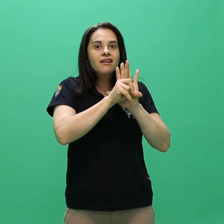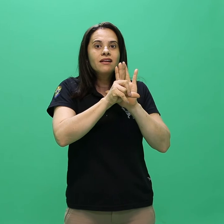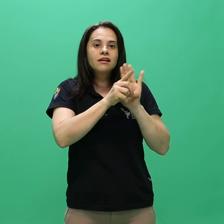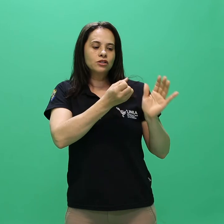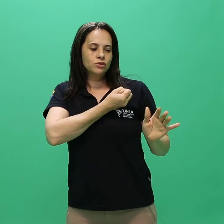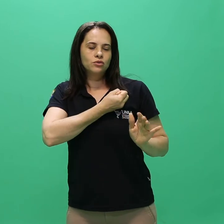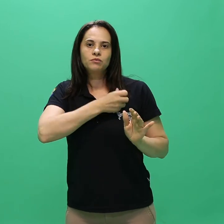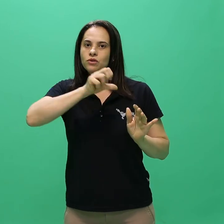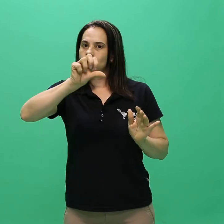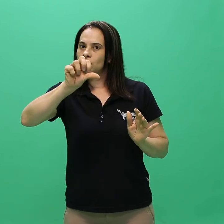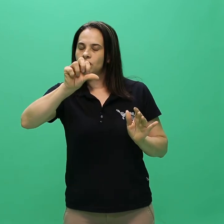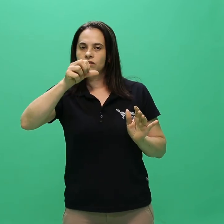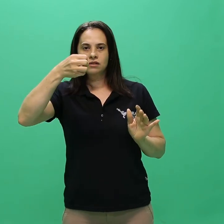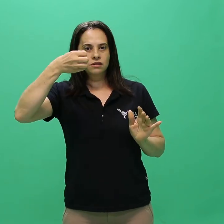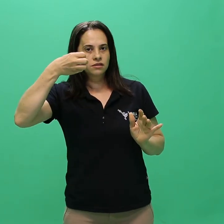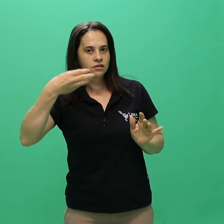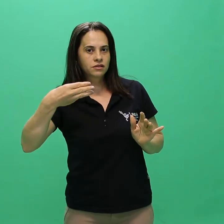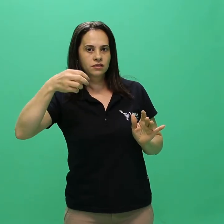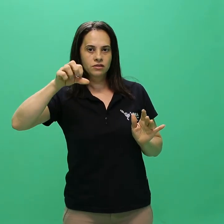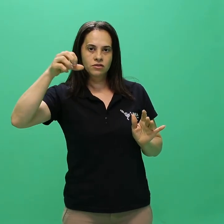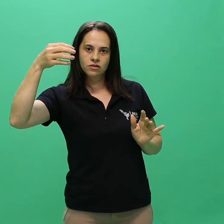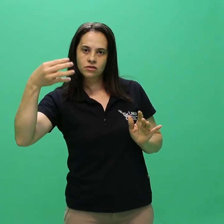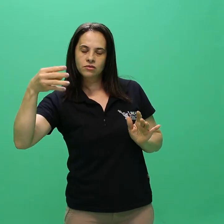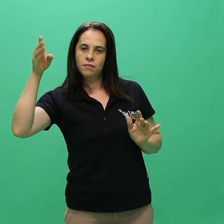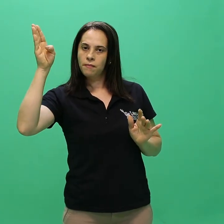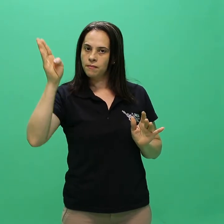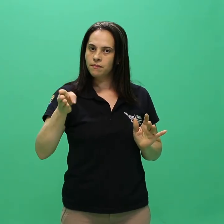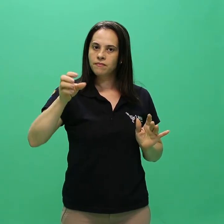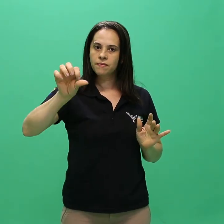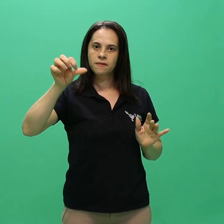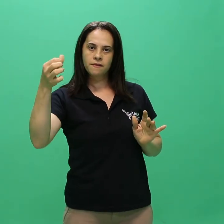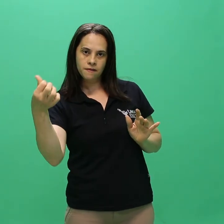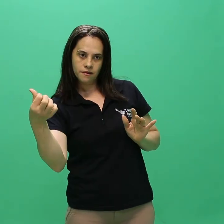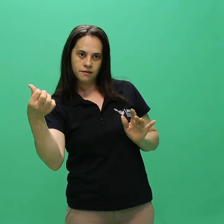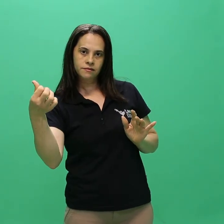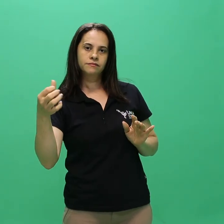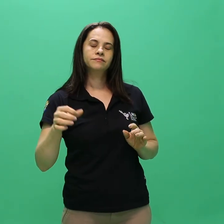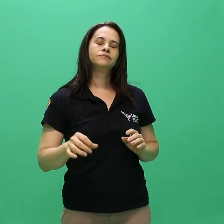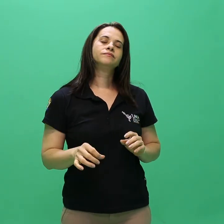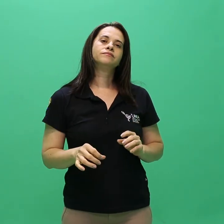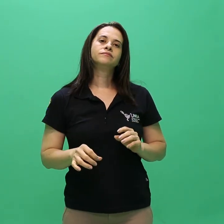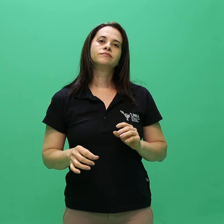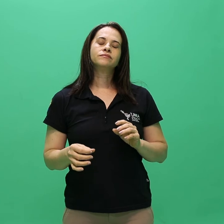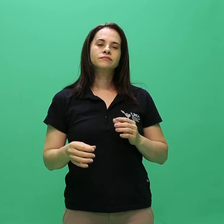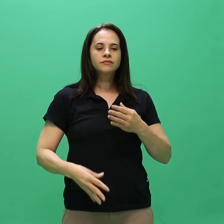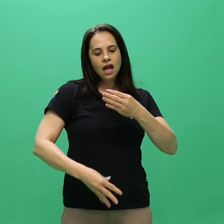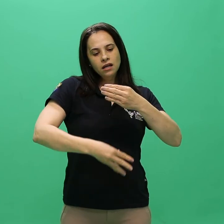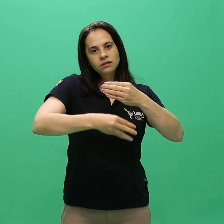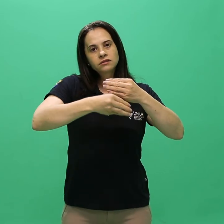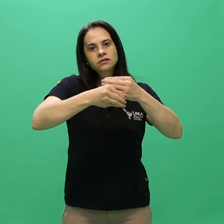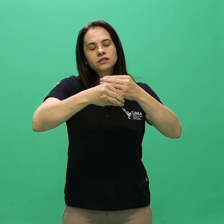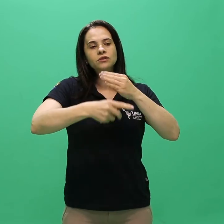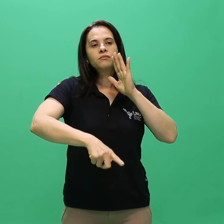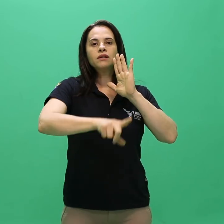Nacional, LDB, Lei nº 9.394, de 96,